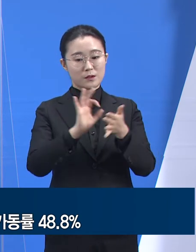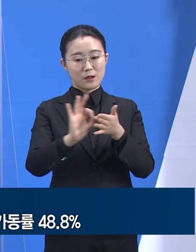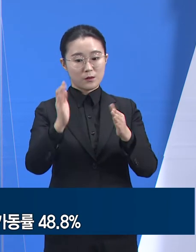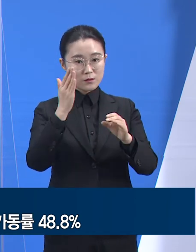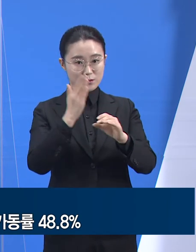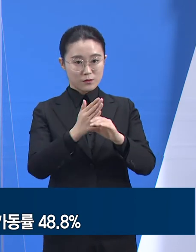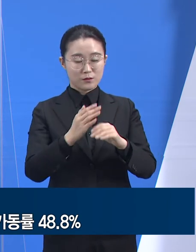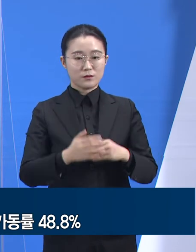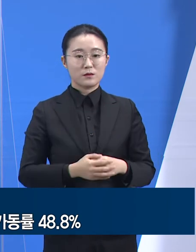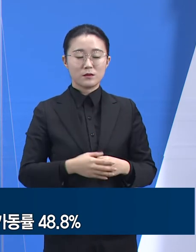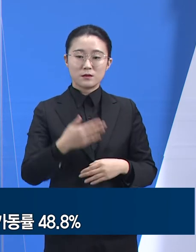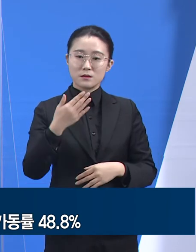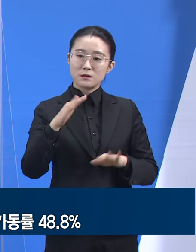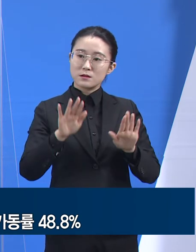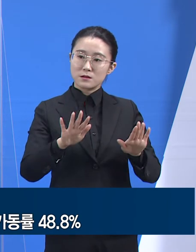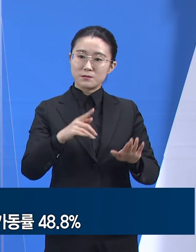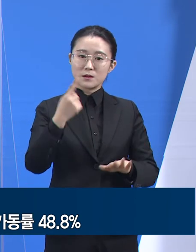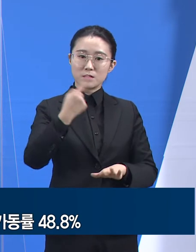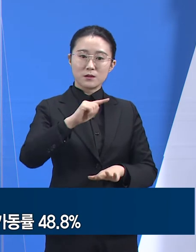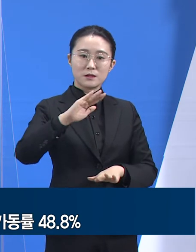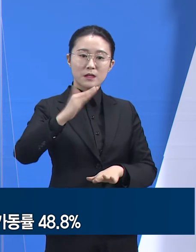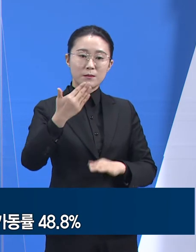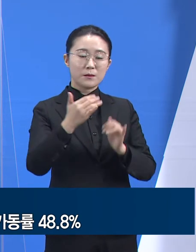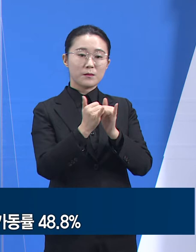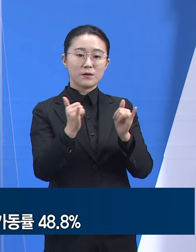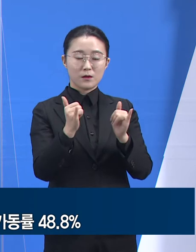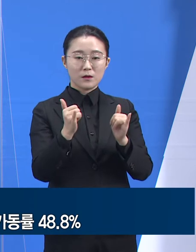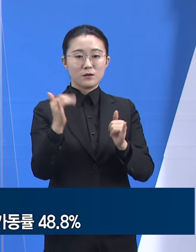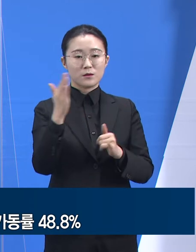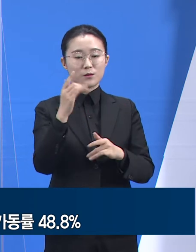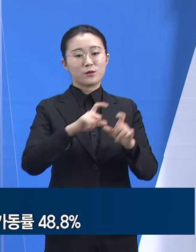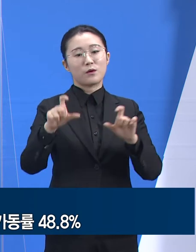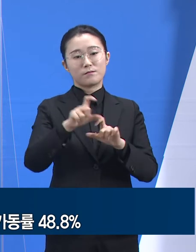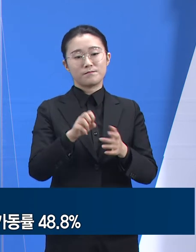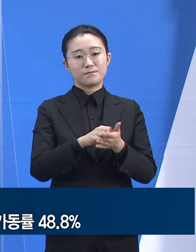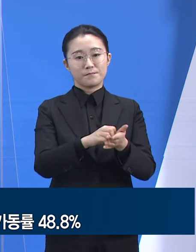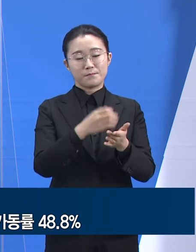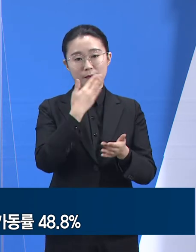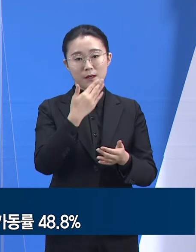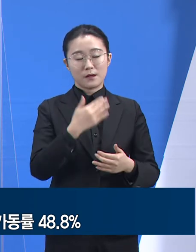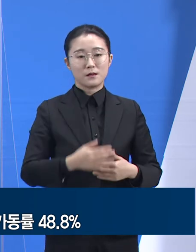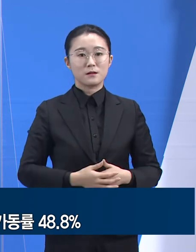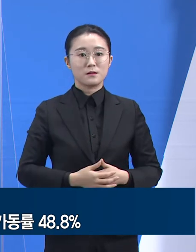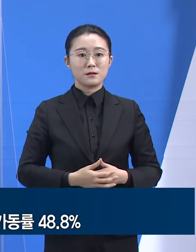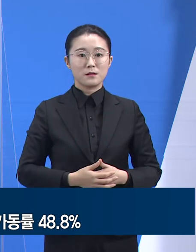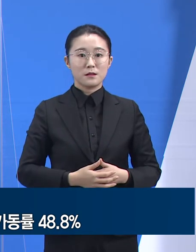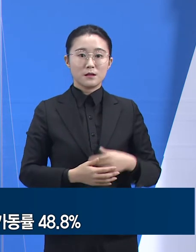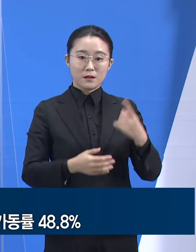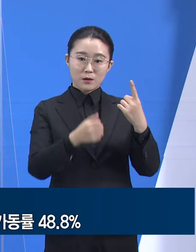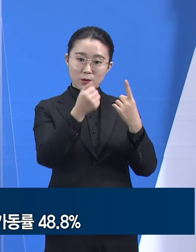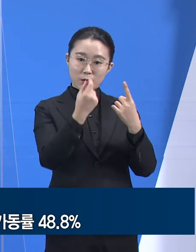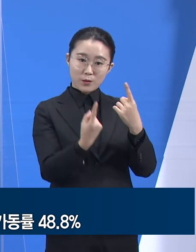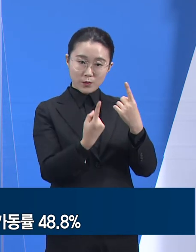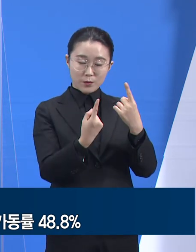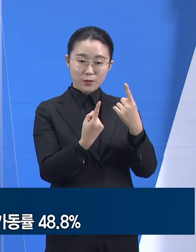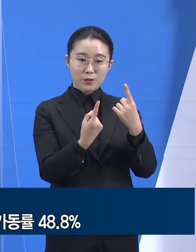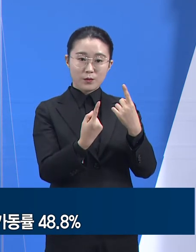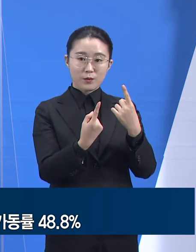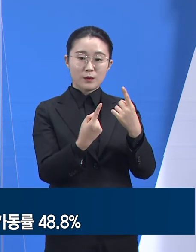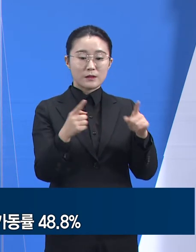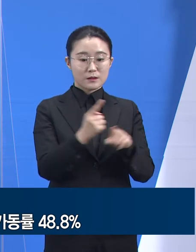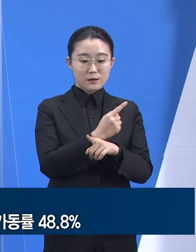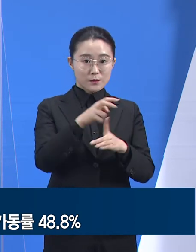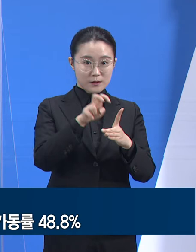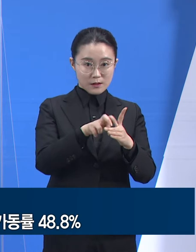1436명입니다. 제1호 특별생활치료센터에는 21명 입소해 자녀 수용 가능